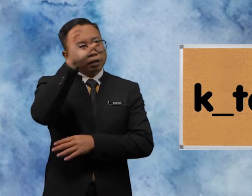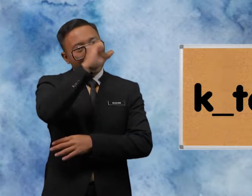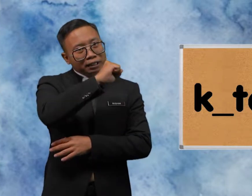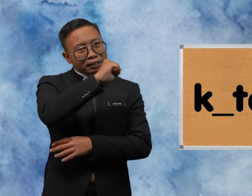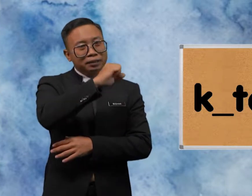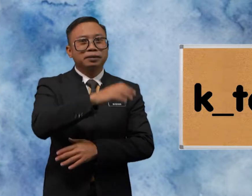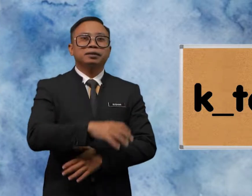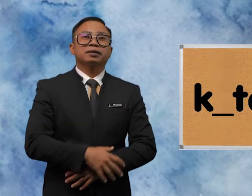guess